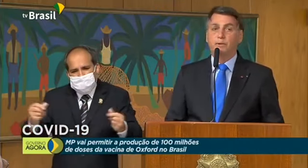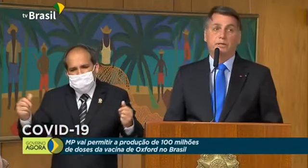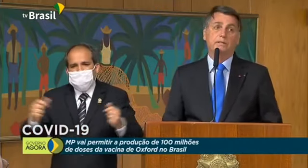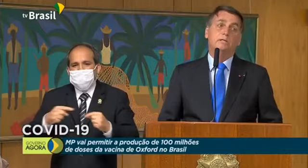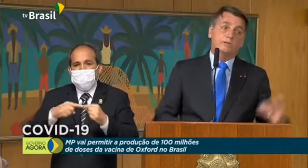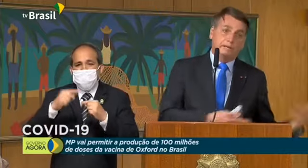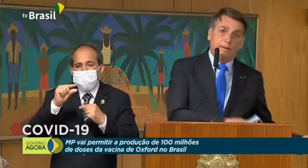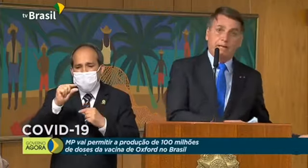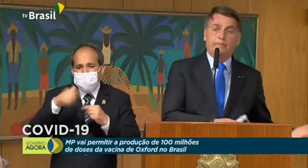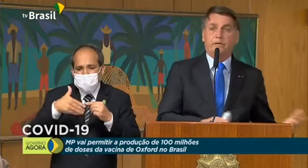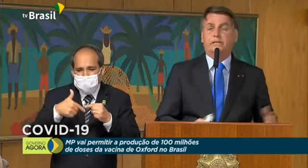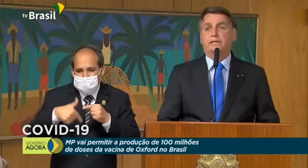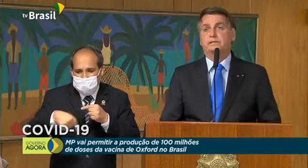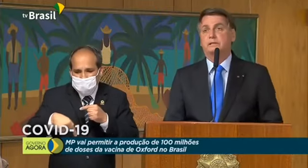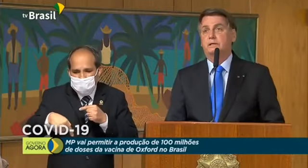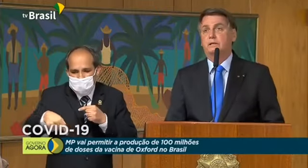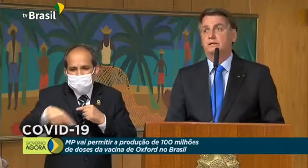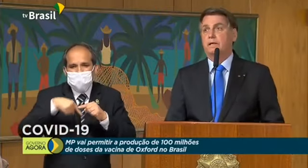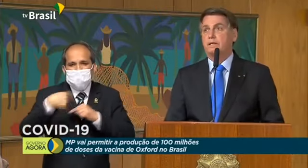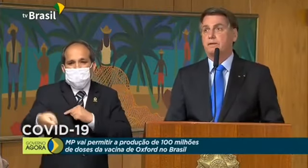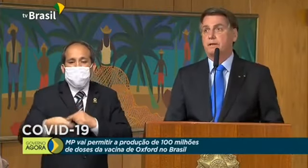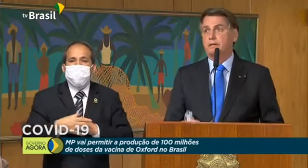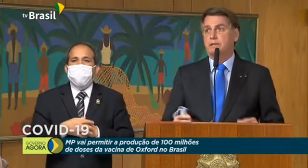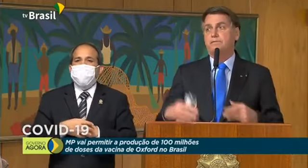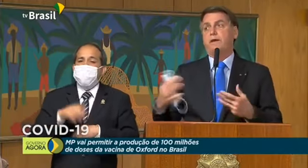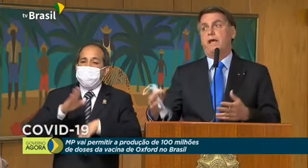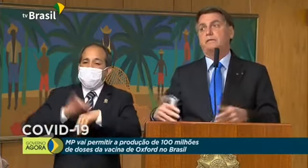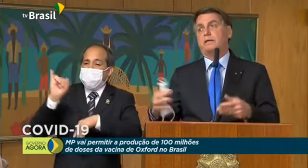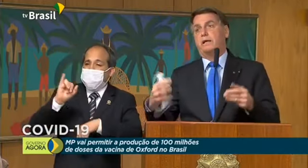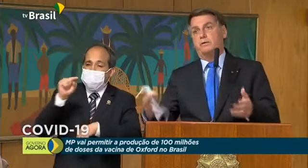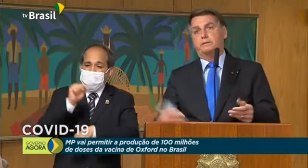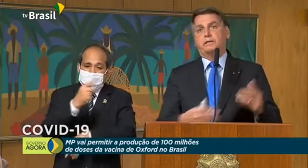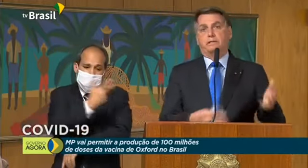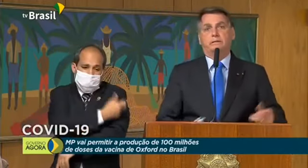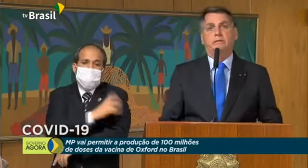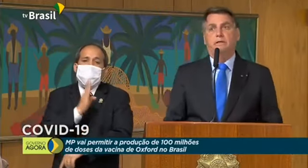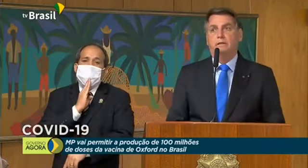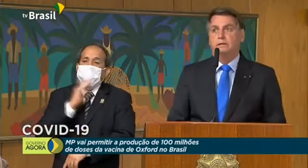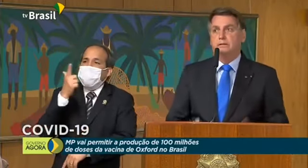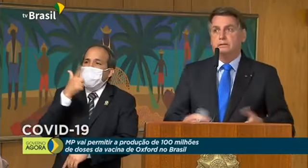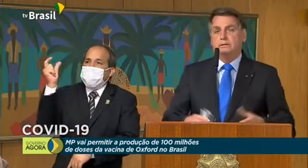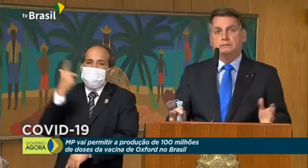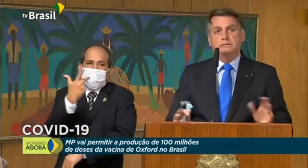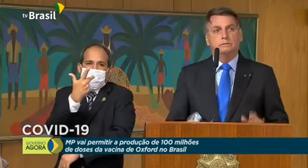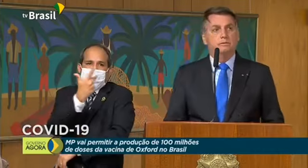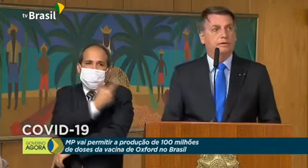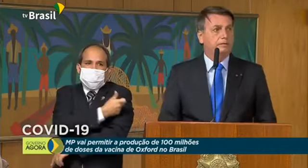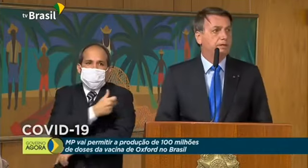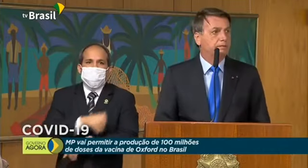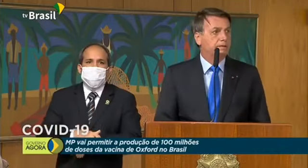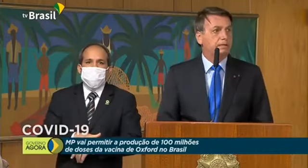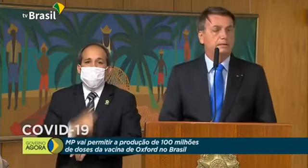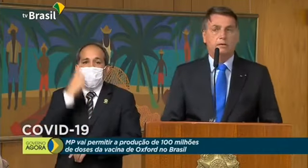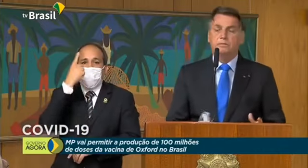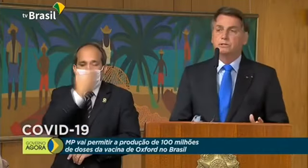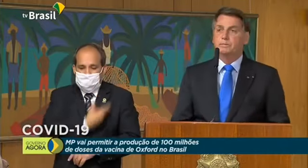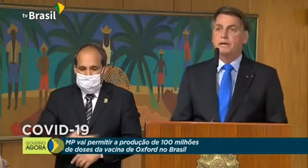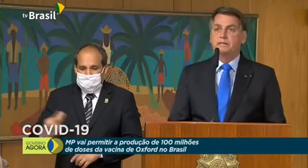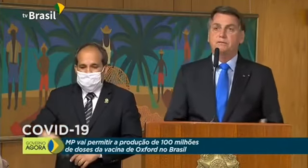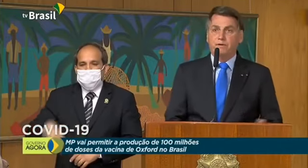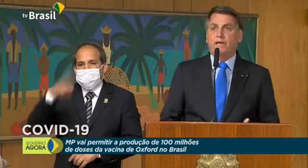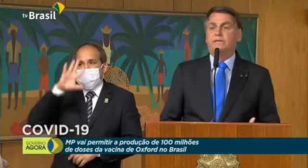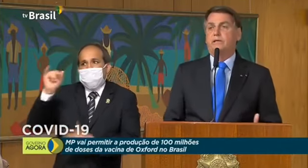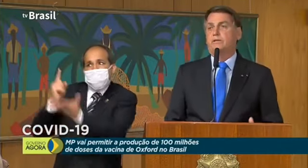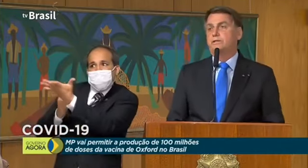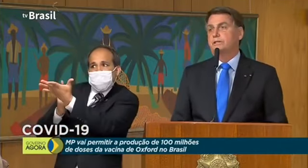semanas depois. E o que é mais importante? Nessa vacina, diferente daquela outra aqui. Um governador razão vai acertar com outro